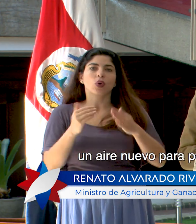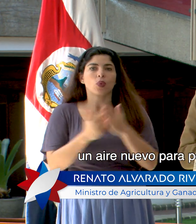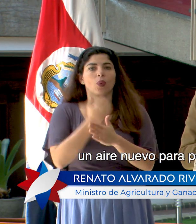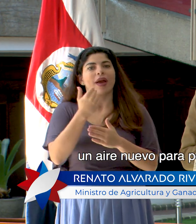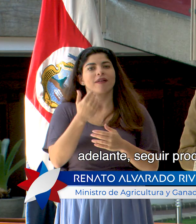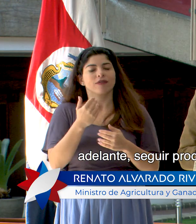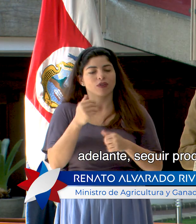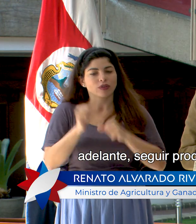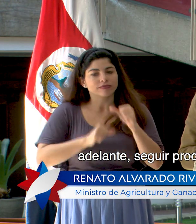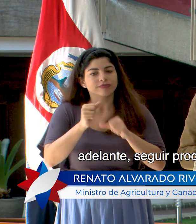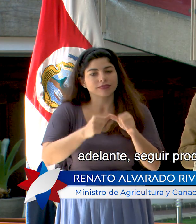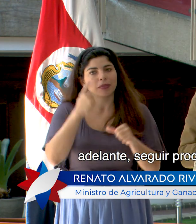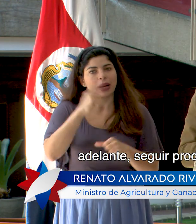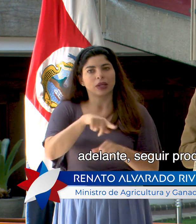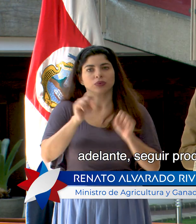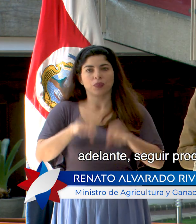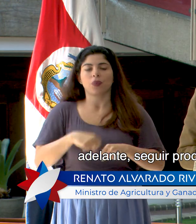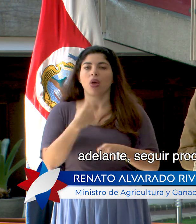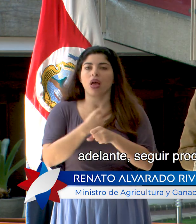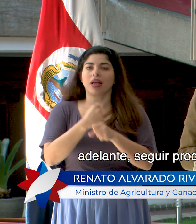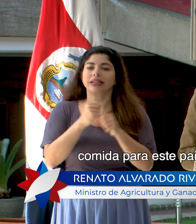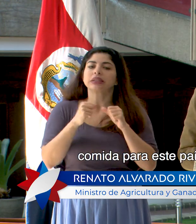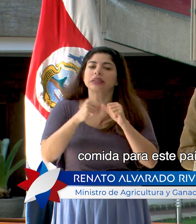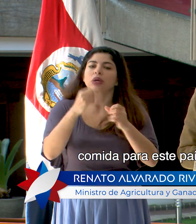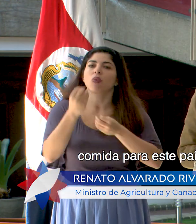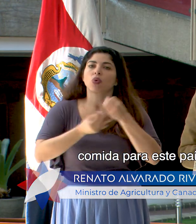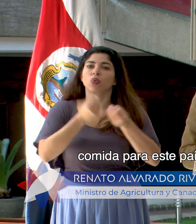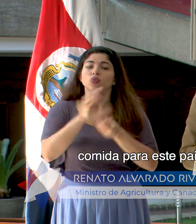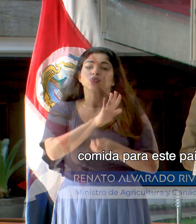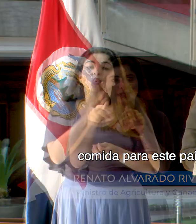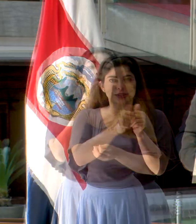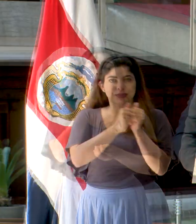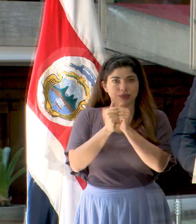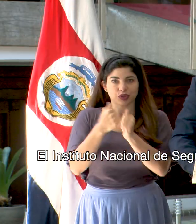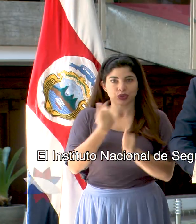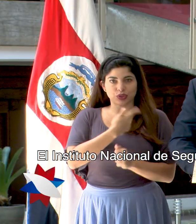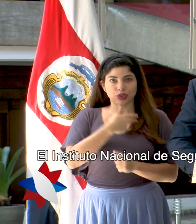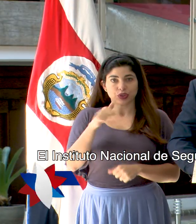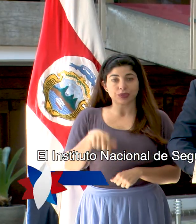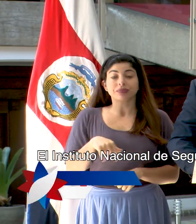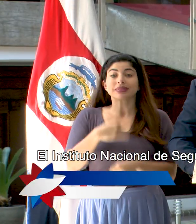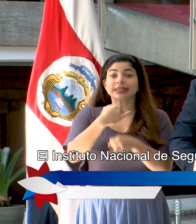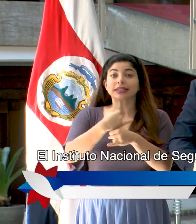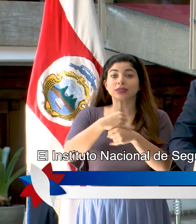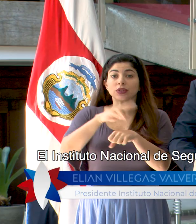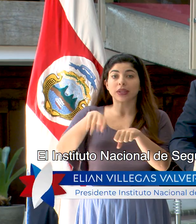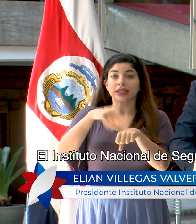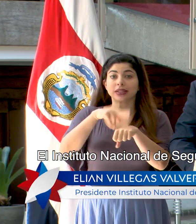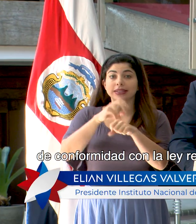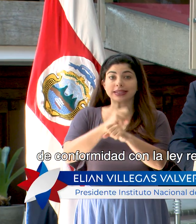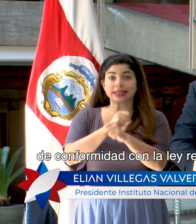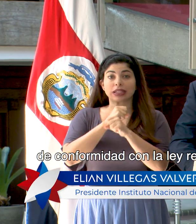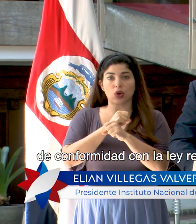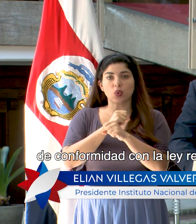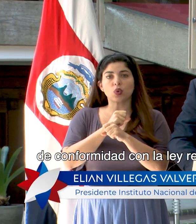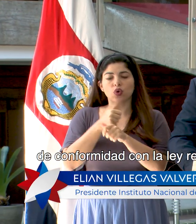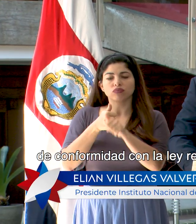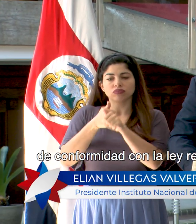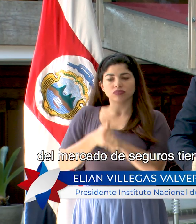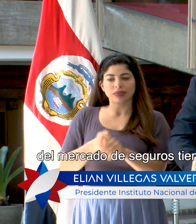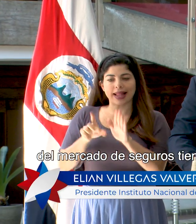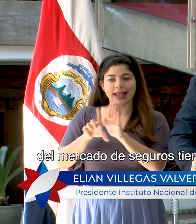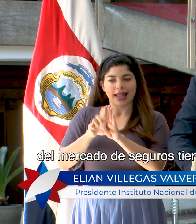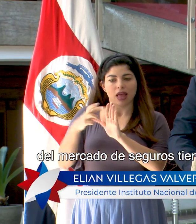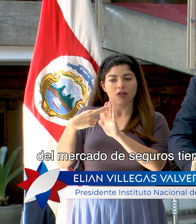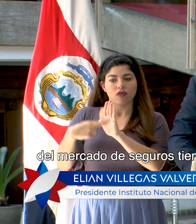para poder salir adelante, seguir produciendo la comida para este país. El Instituto Nacional de Seguros, de conformidad con la ley